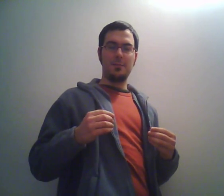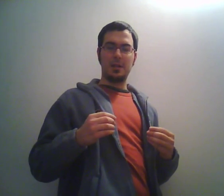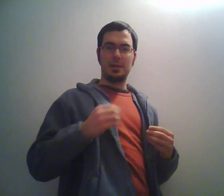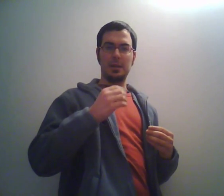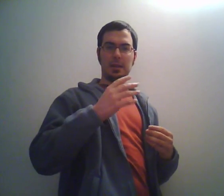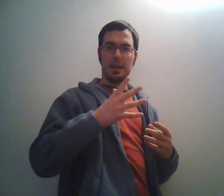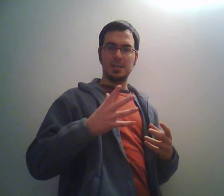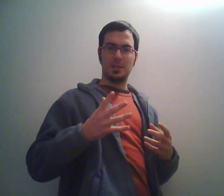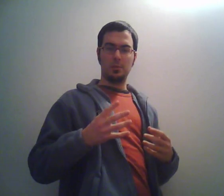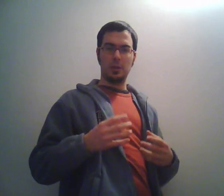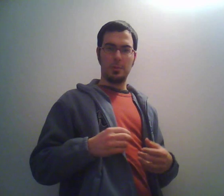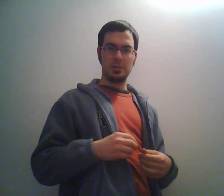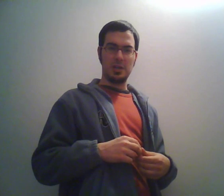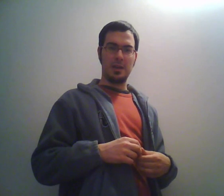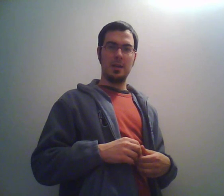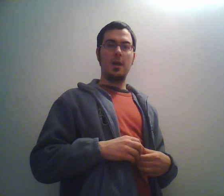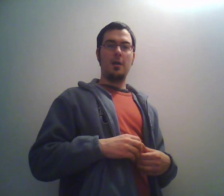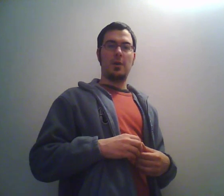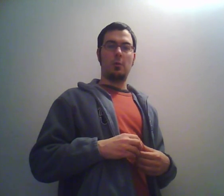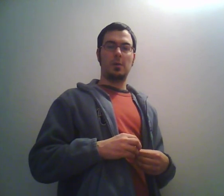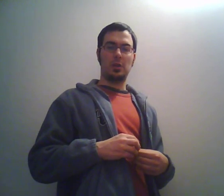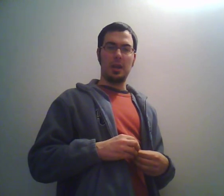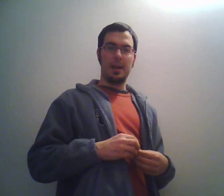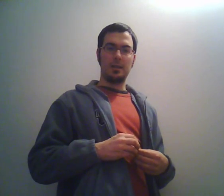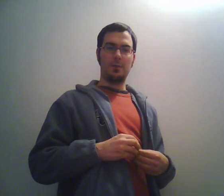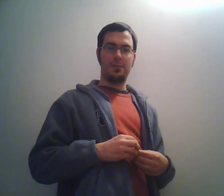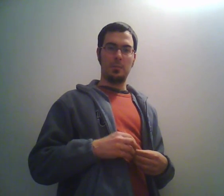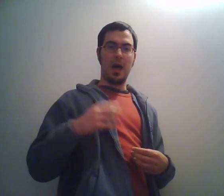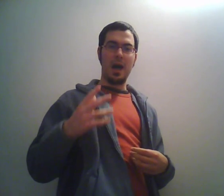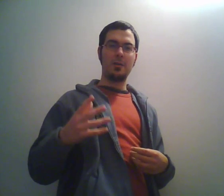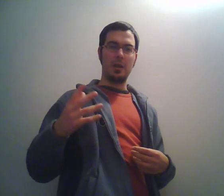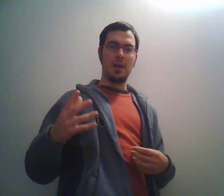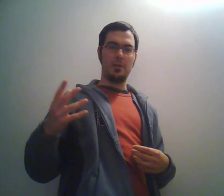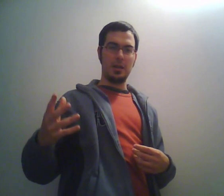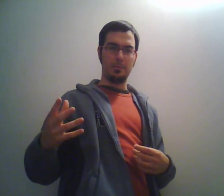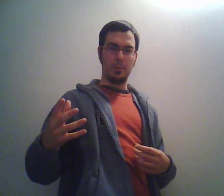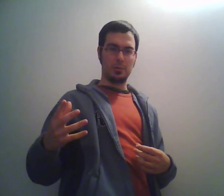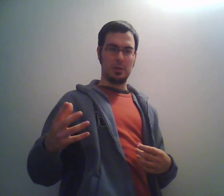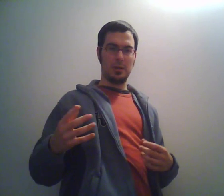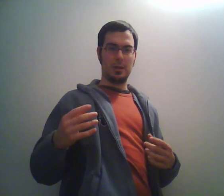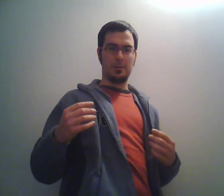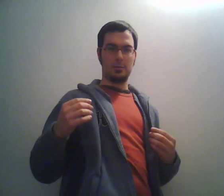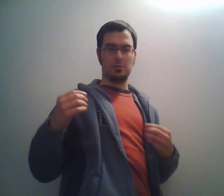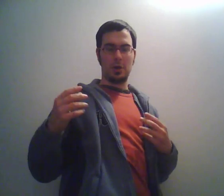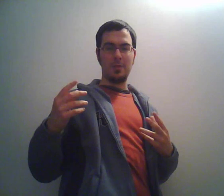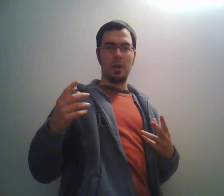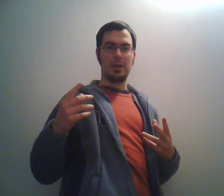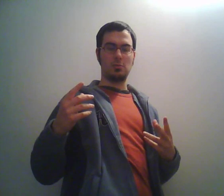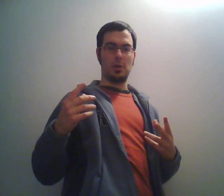infatti i ragazzi appunto di robot chicken fanno questo trailer del film angry, angry hippo! giocando anche sul